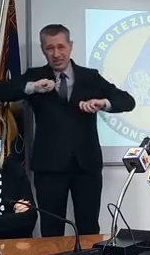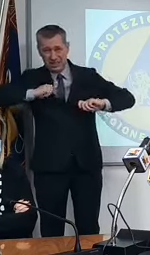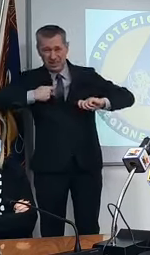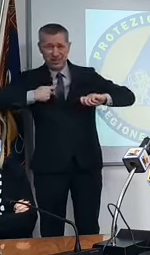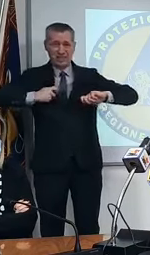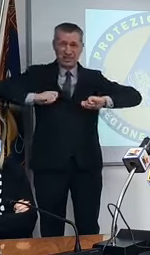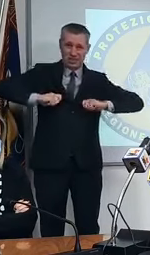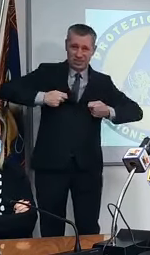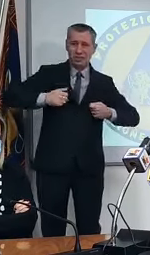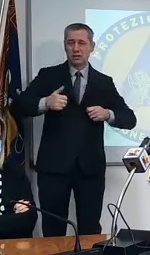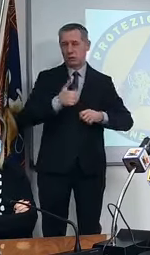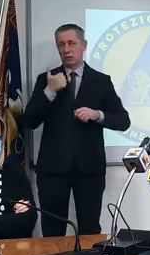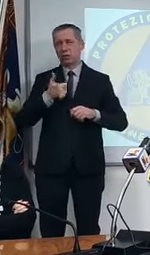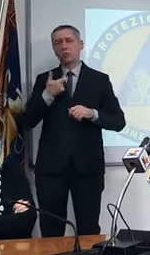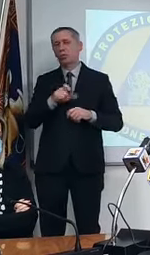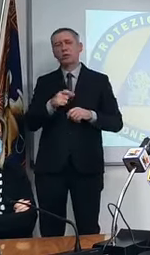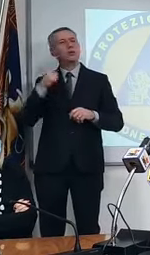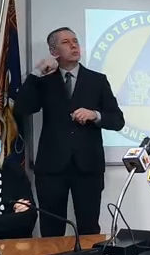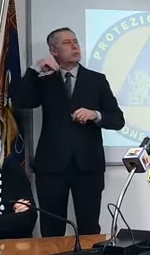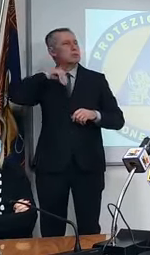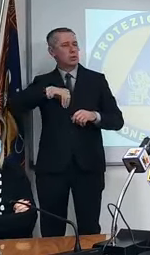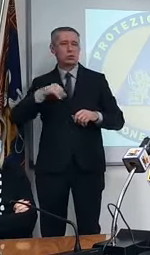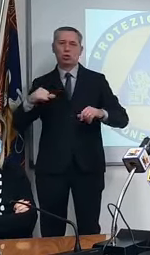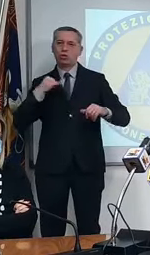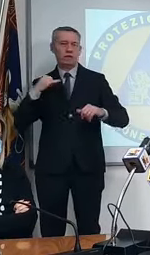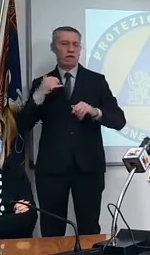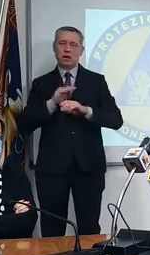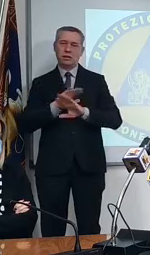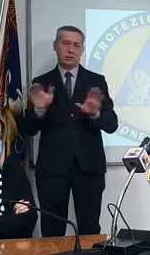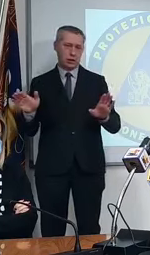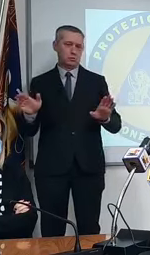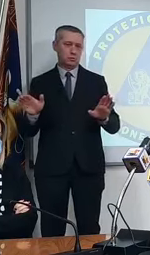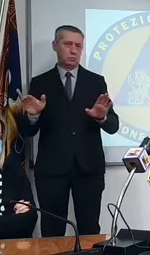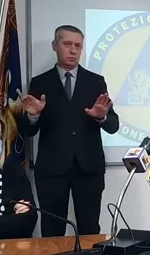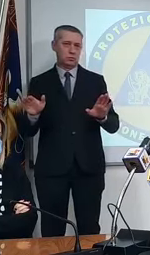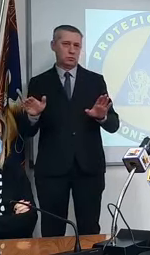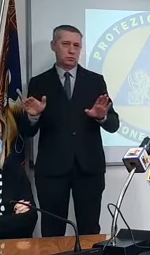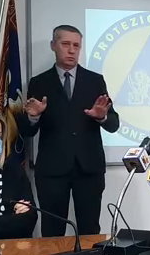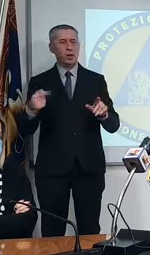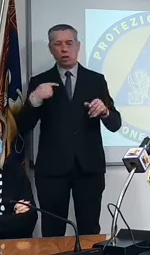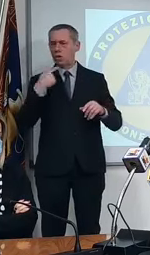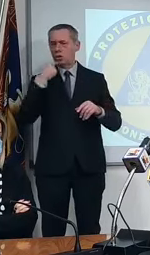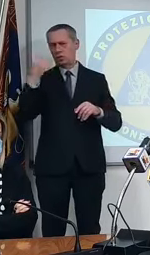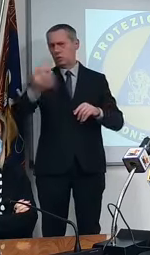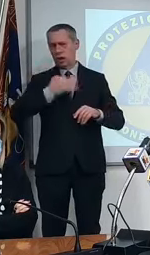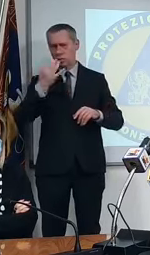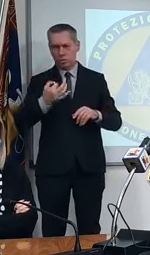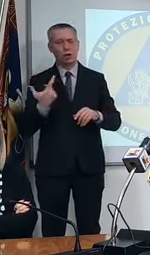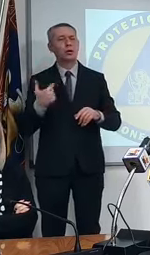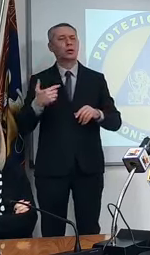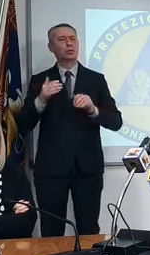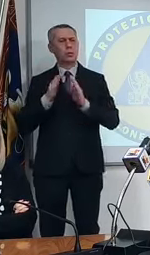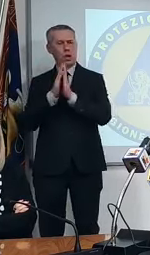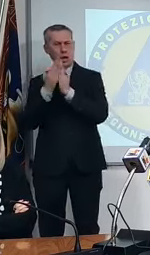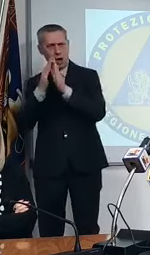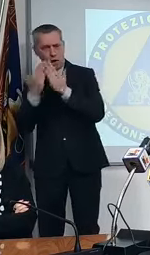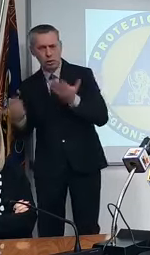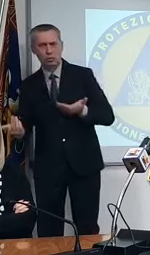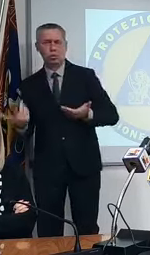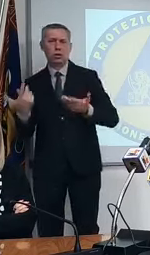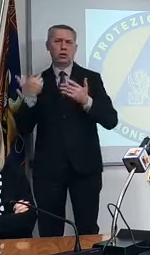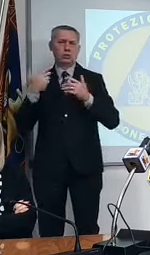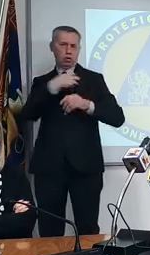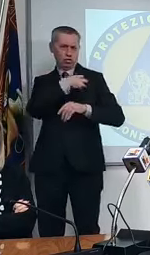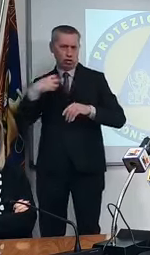allora io penso che noi abbiamo il dovere di porci la questione lo dice uno che ha sempre sostenuto che tutta la letteratura scientifica sostiene che l'assembramento